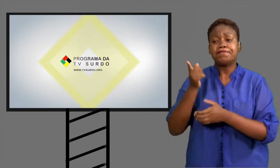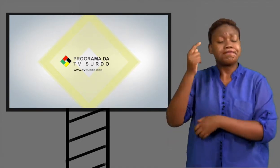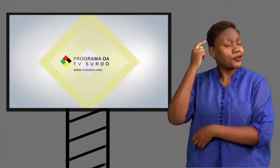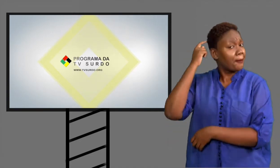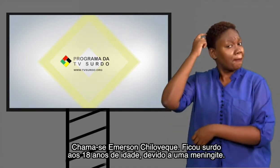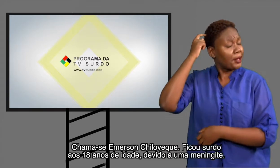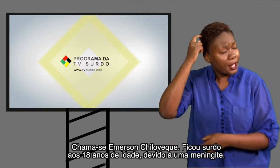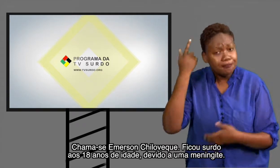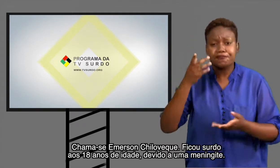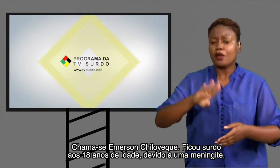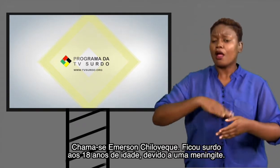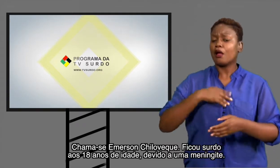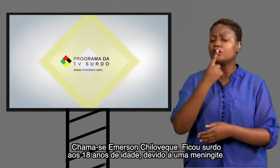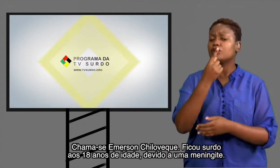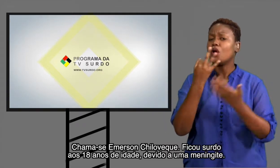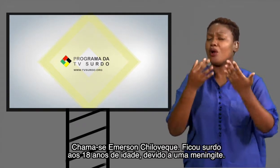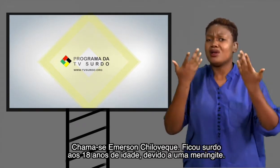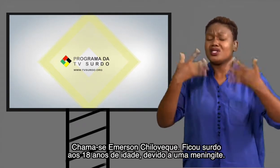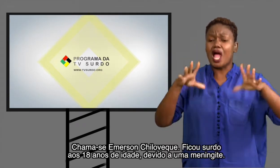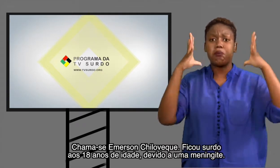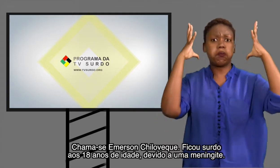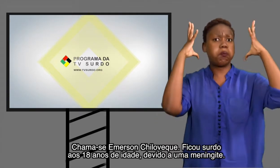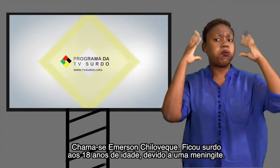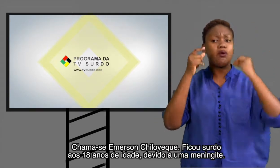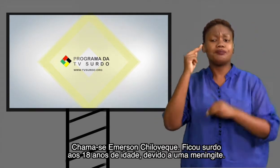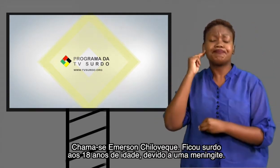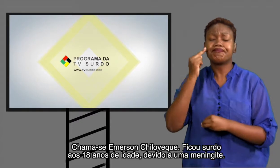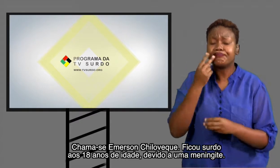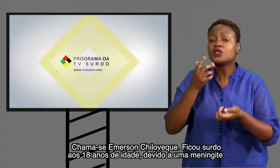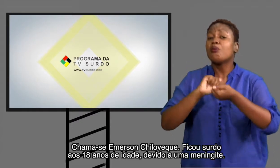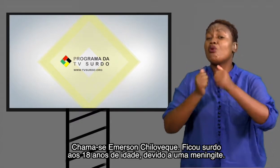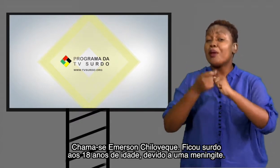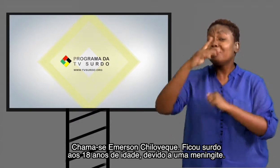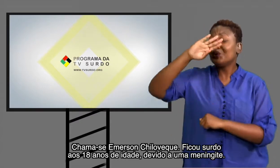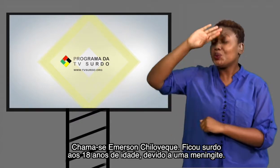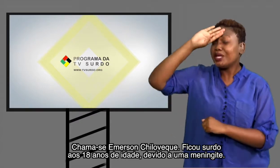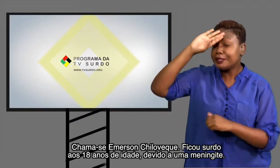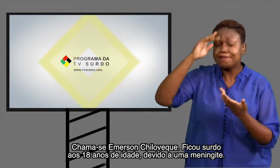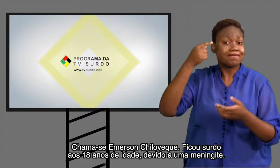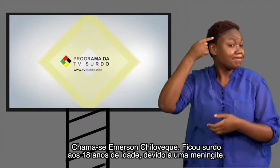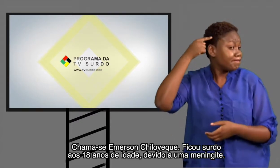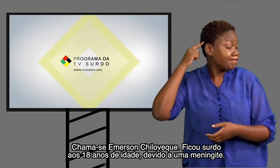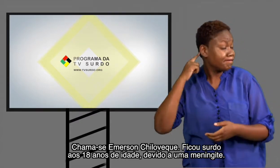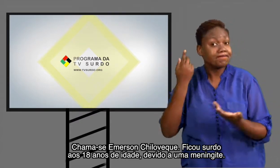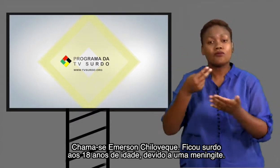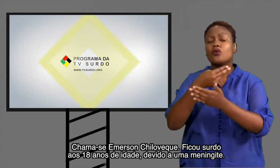Chama-se Emerson Chilo Vecchi. Ficou surdo aos 18 anos de idade